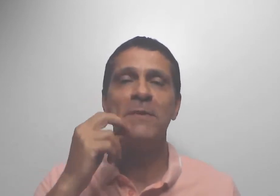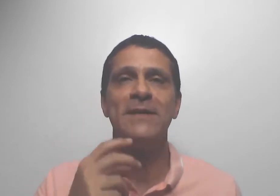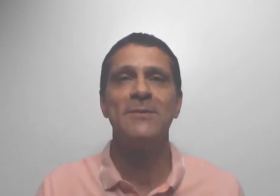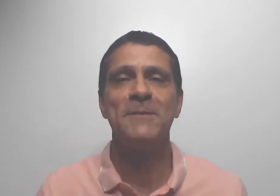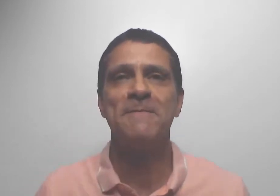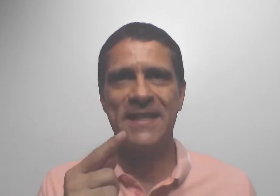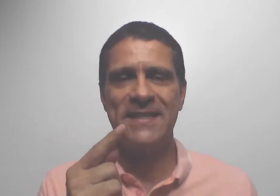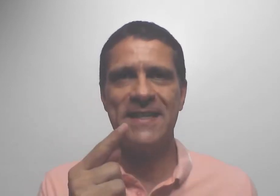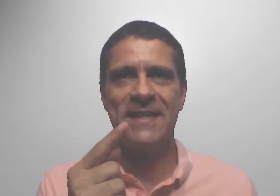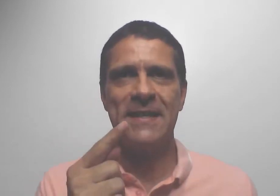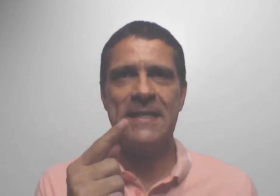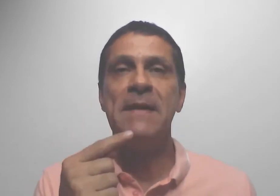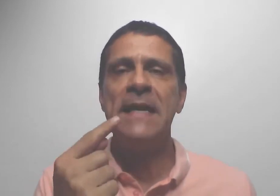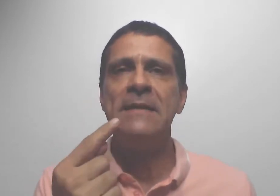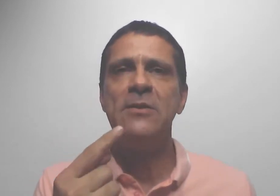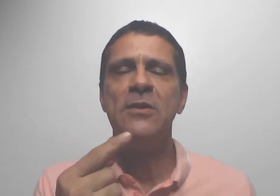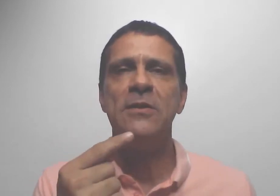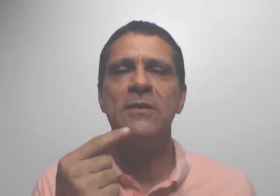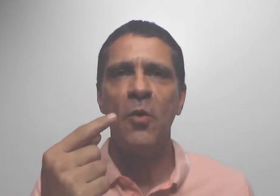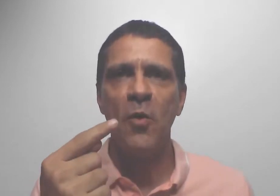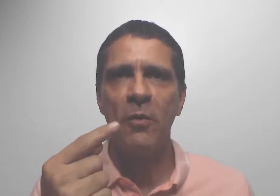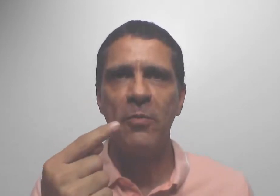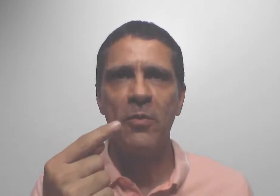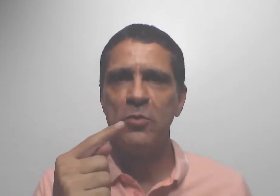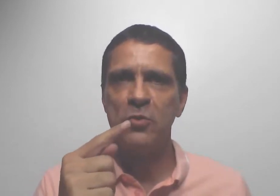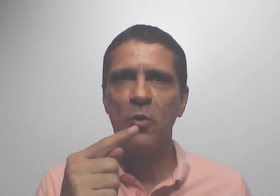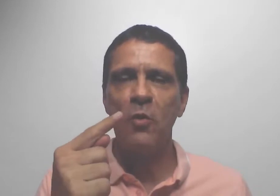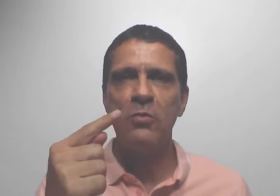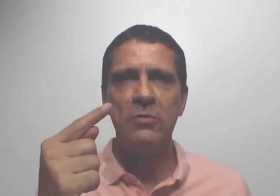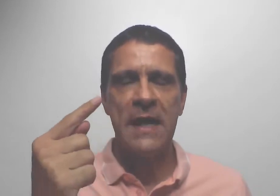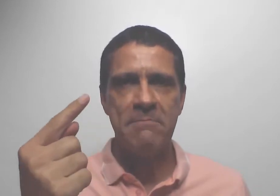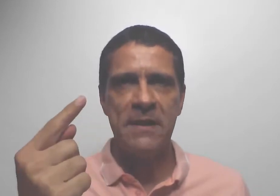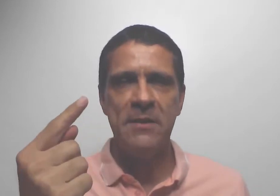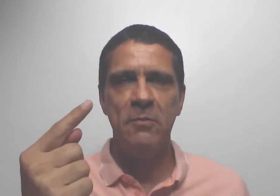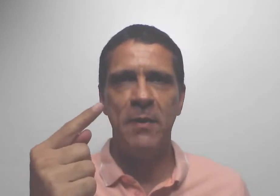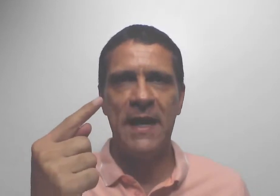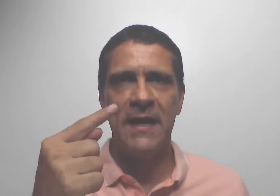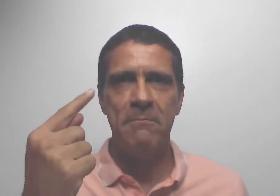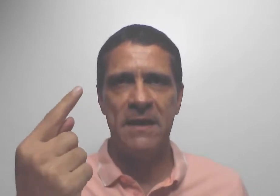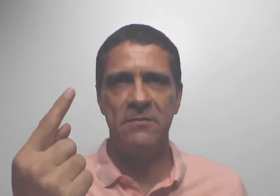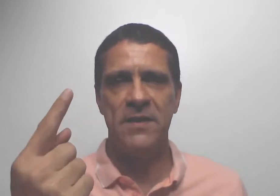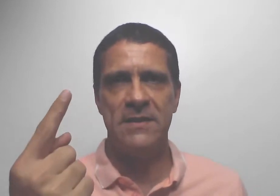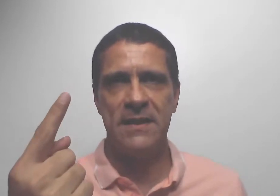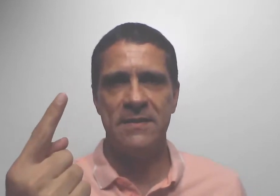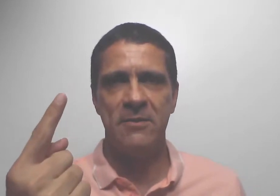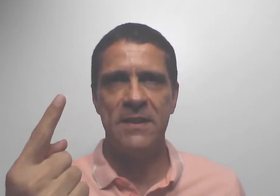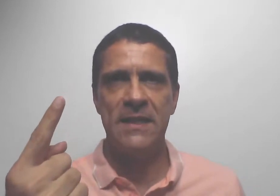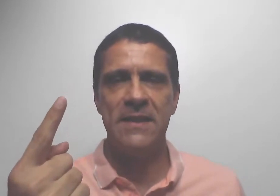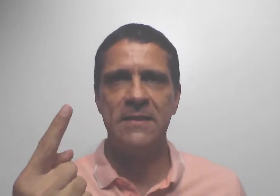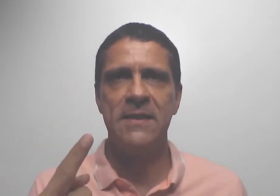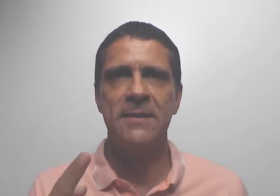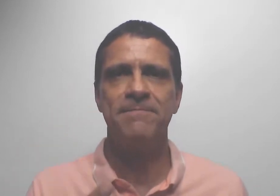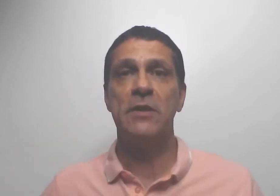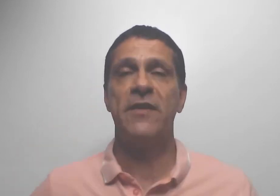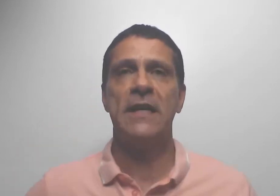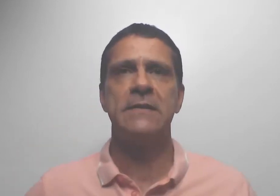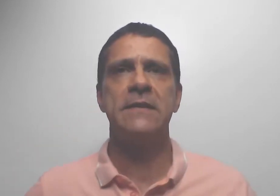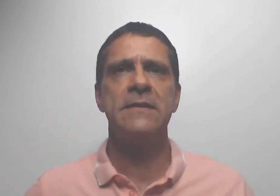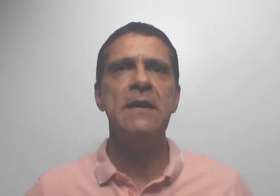tomando. Ou seja, a mente, o corpo, buscou um caminho para a manifestação da energia. Você pode falar assim,